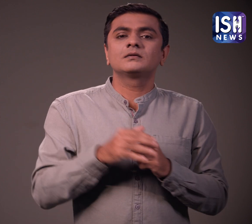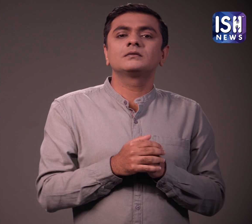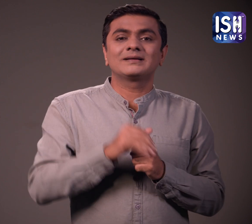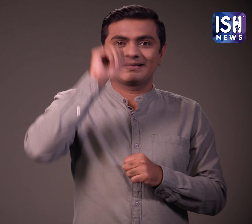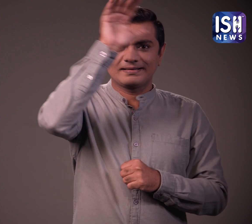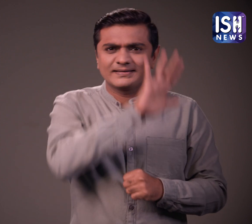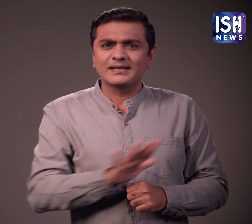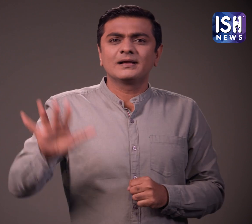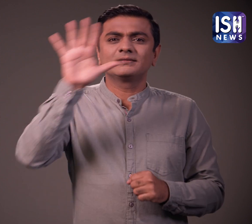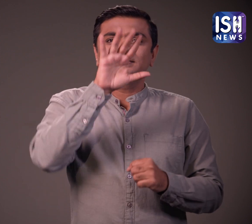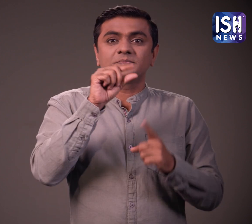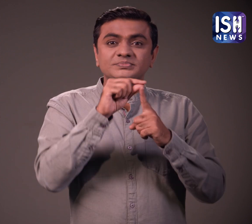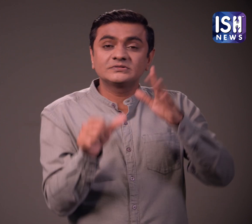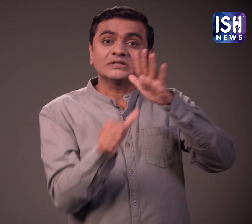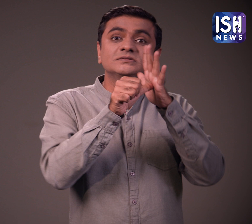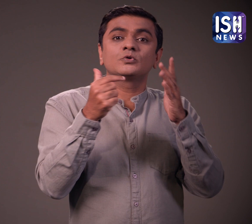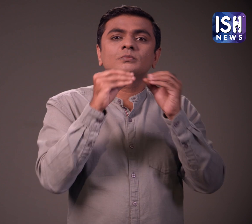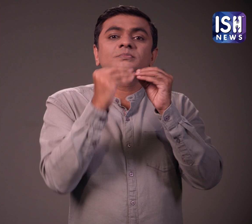राजपा के राष्ट्रिय अध्यक जेपी नडड़ा ने कहा